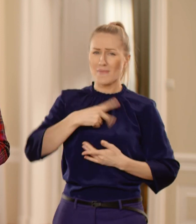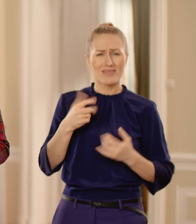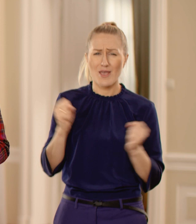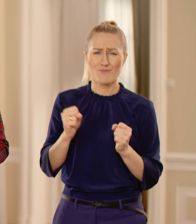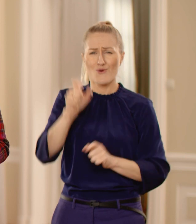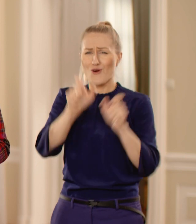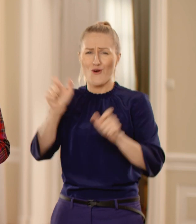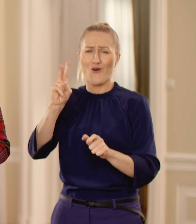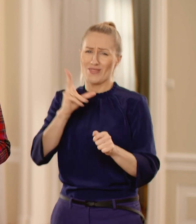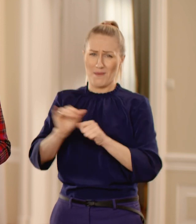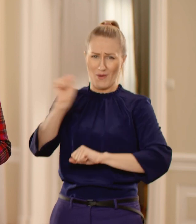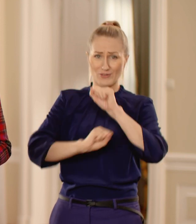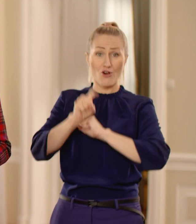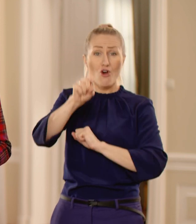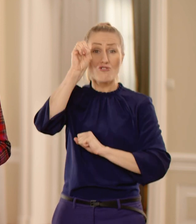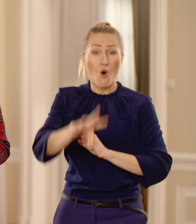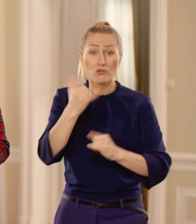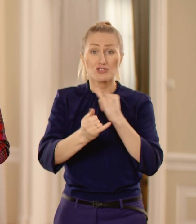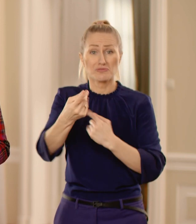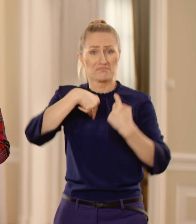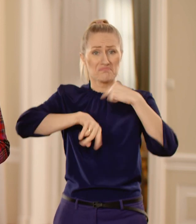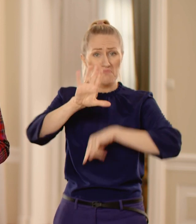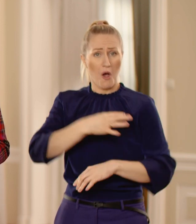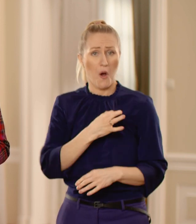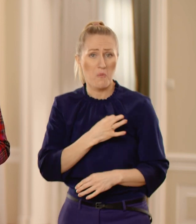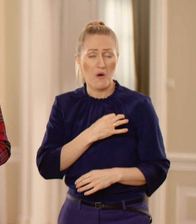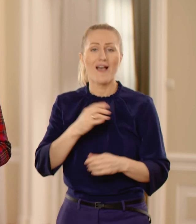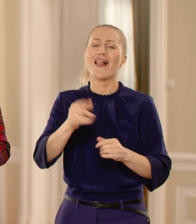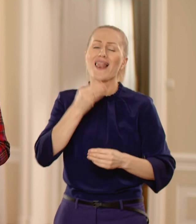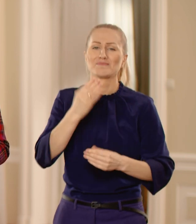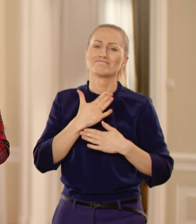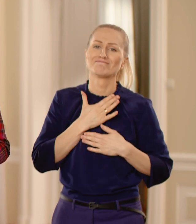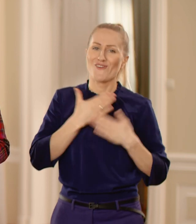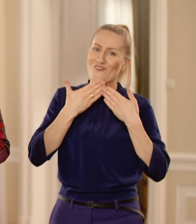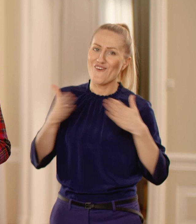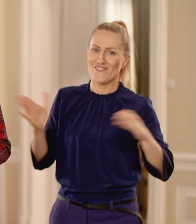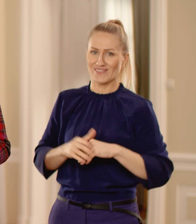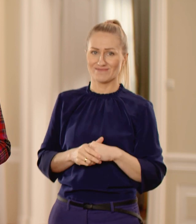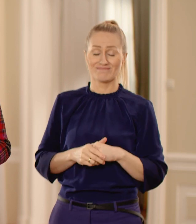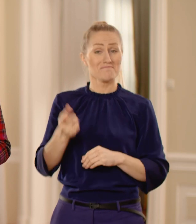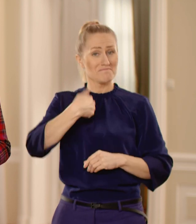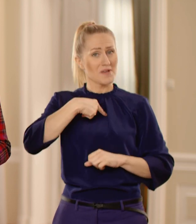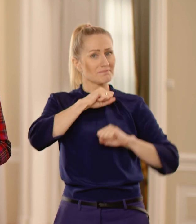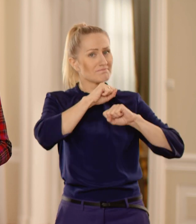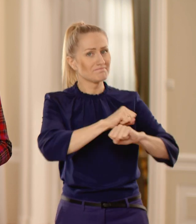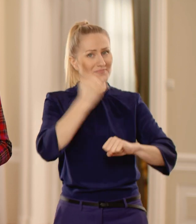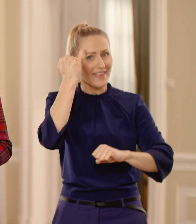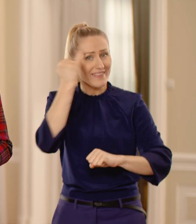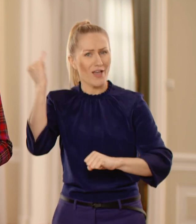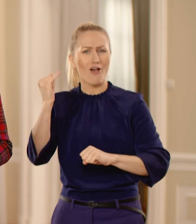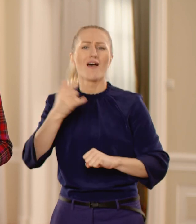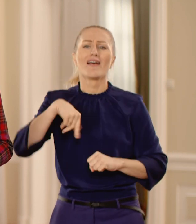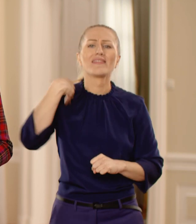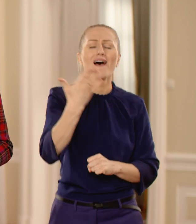niepełnosprawności. O wiele gorsza jest obojętność, a o wiele lepsza życzliwość i otwartość. Popierajmy ideę korzystania